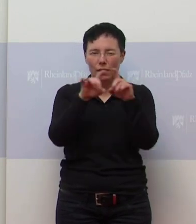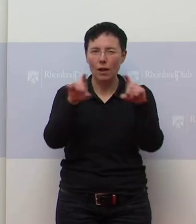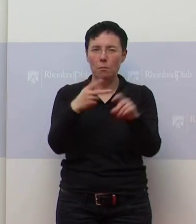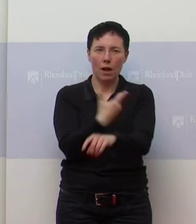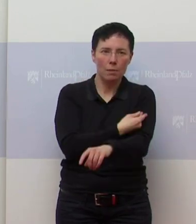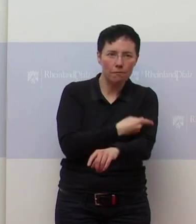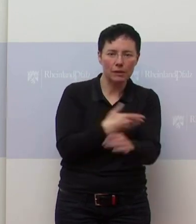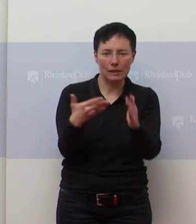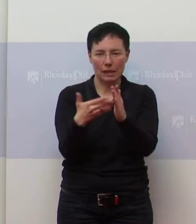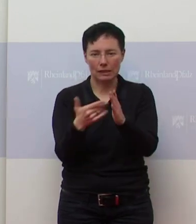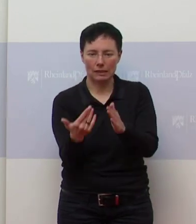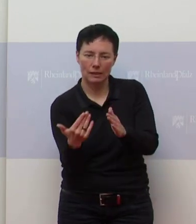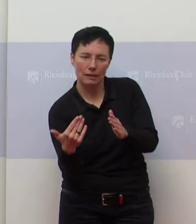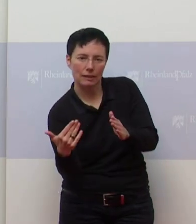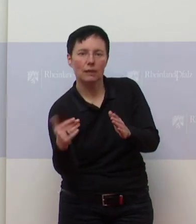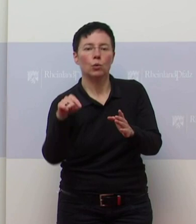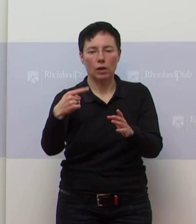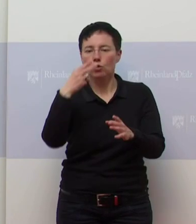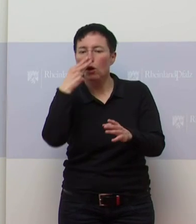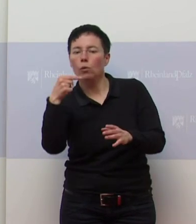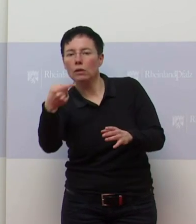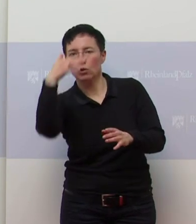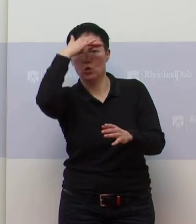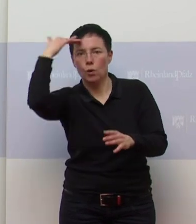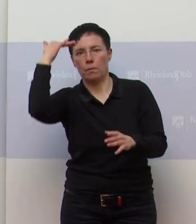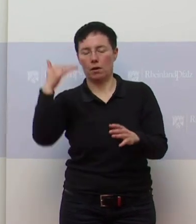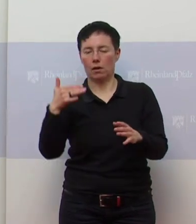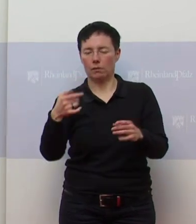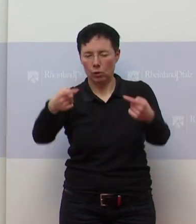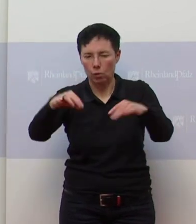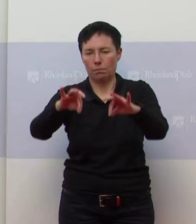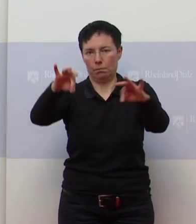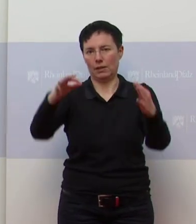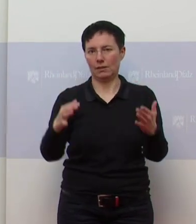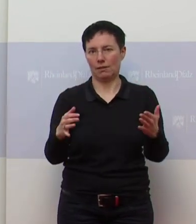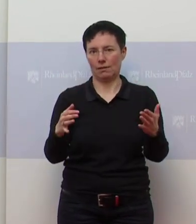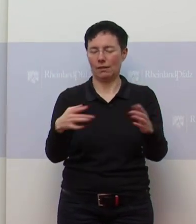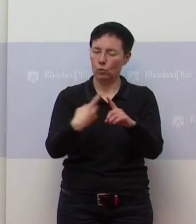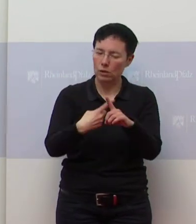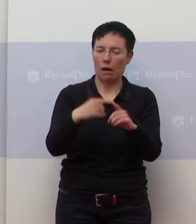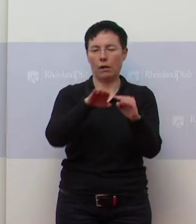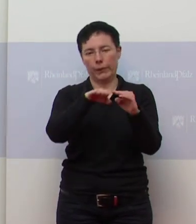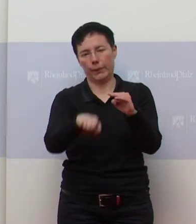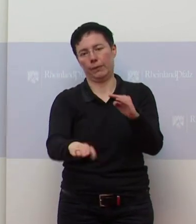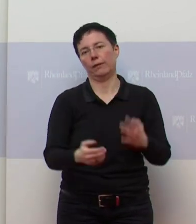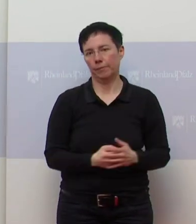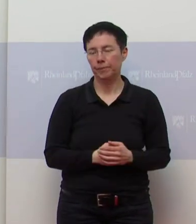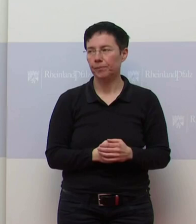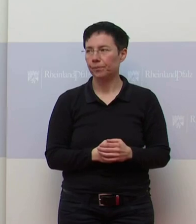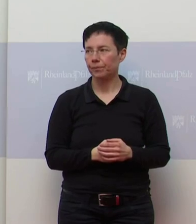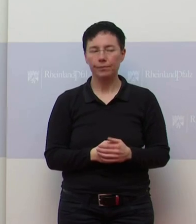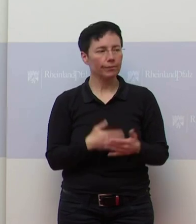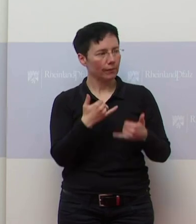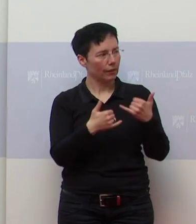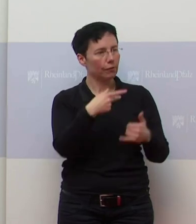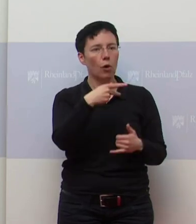und Testen in den Sommer gucken. Und ja, dass es dann einfach zu besseren Zeiten kommen wird. Danke,